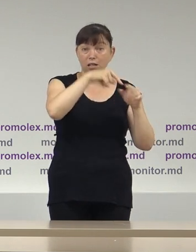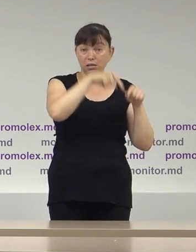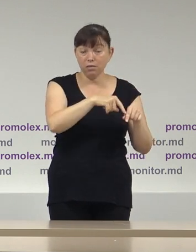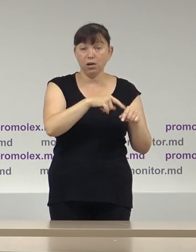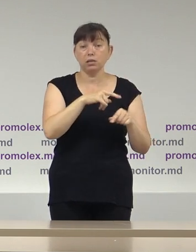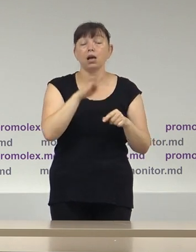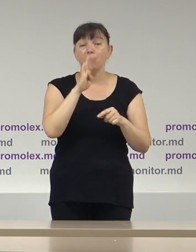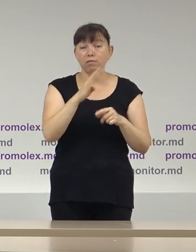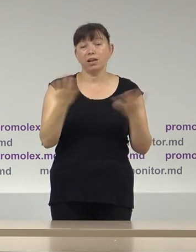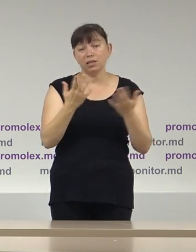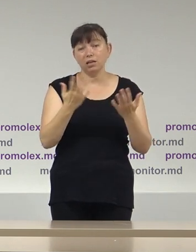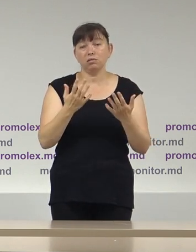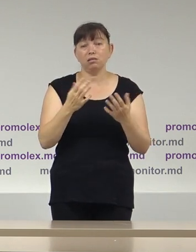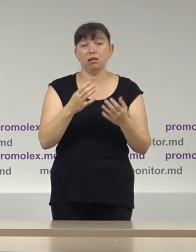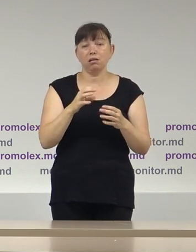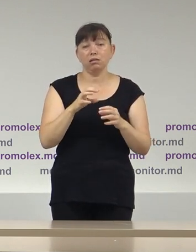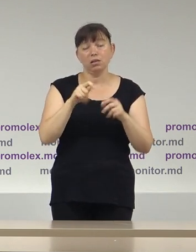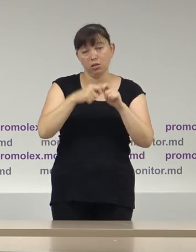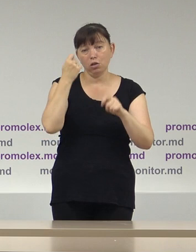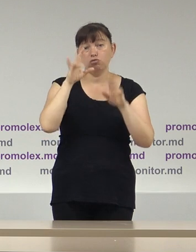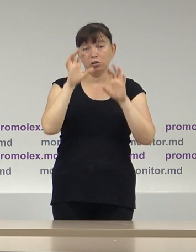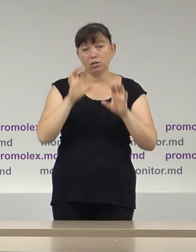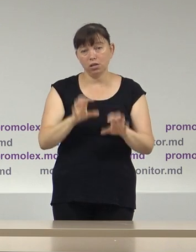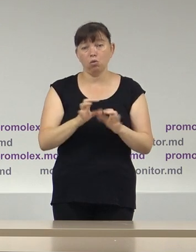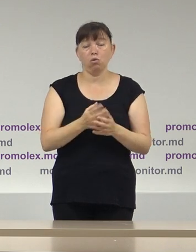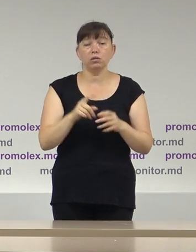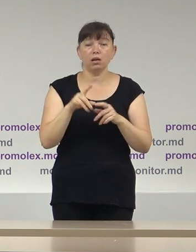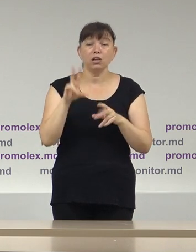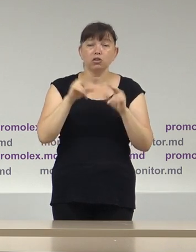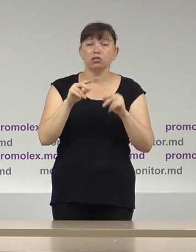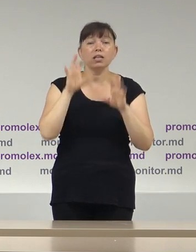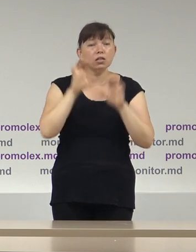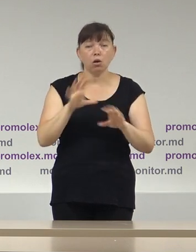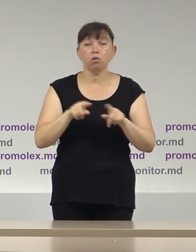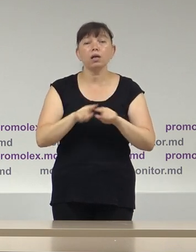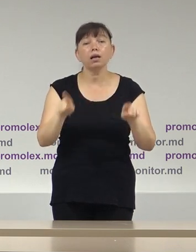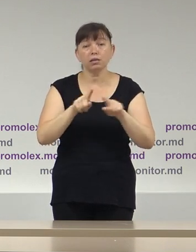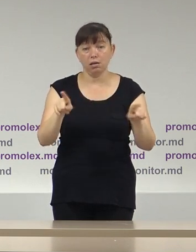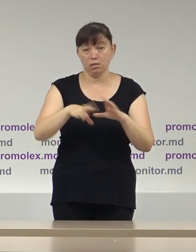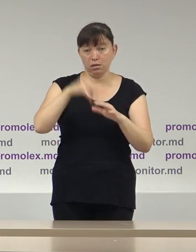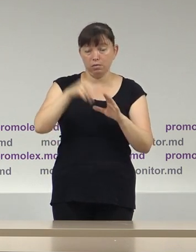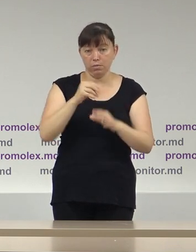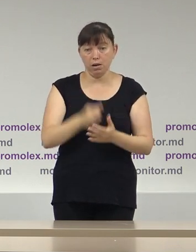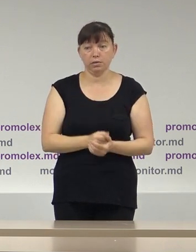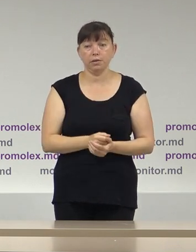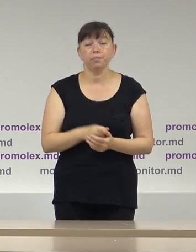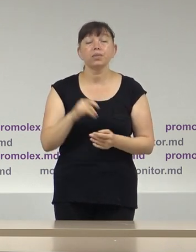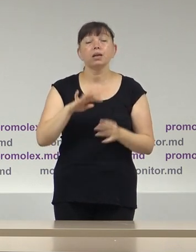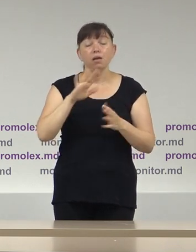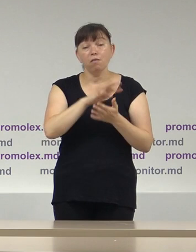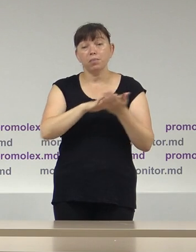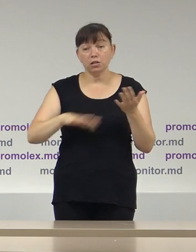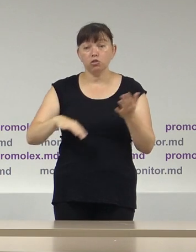în activități cu conotație de agitație electorală. În continuare,